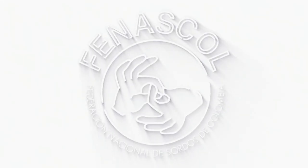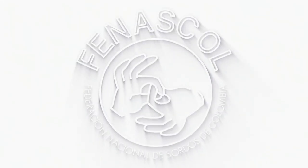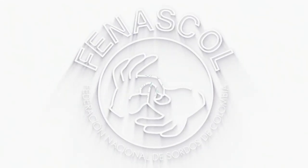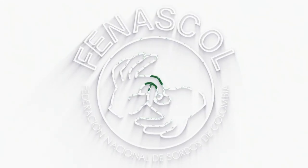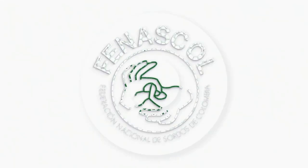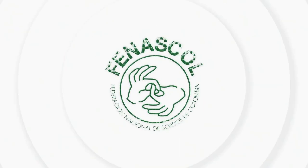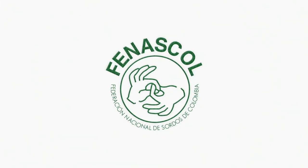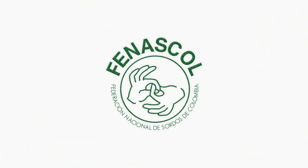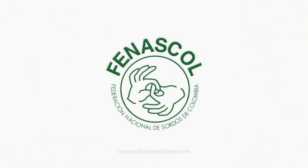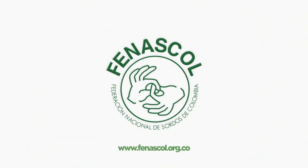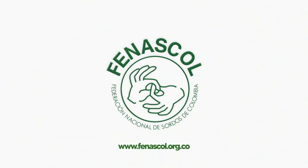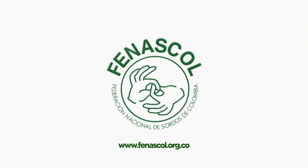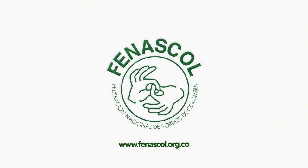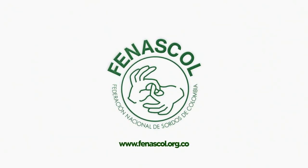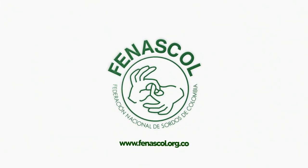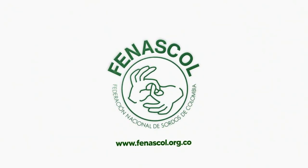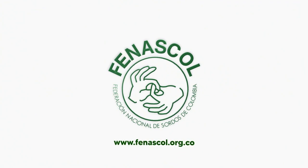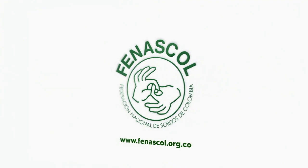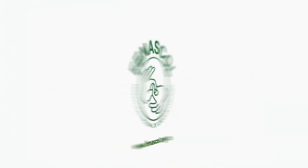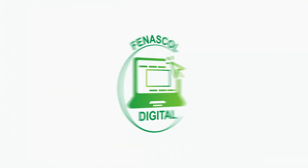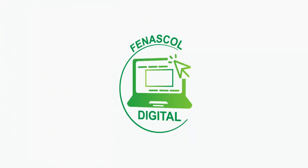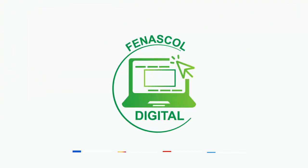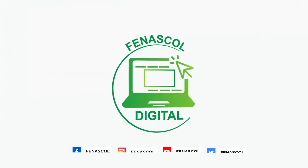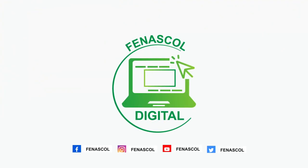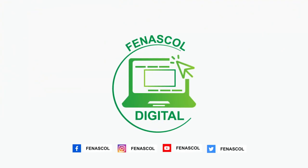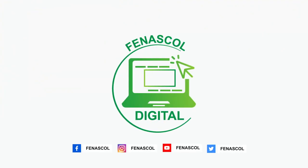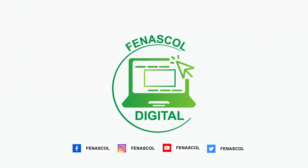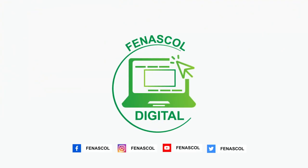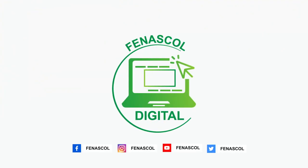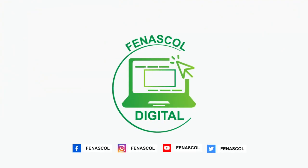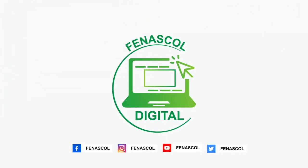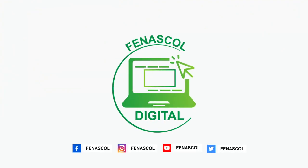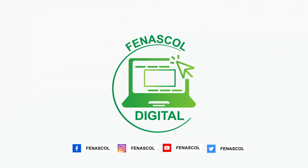Noticinales